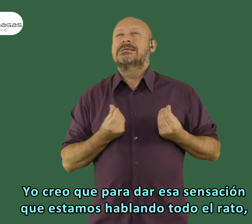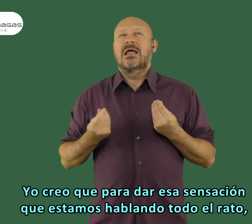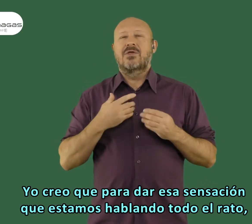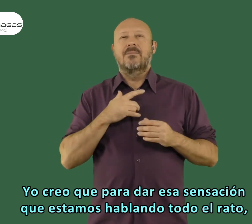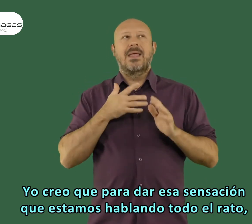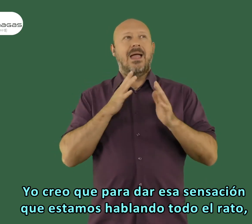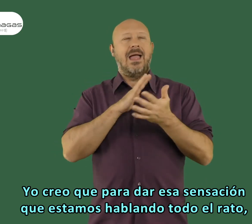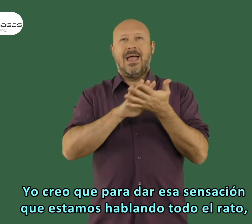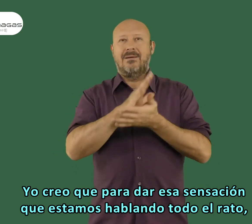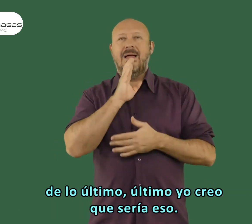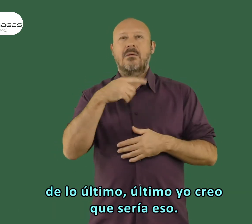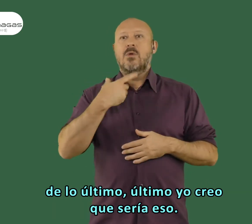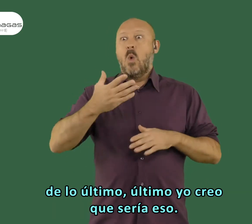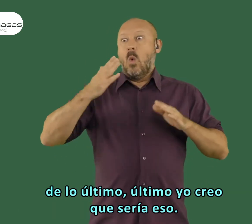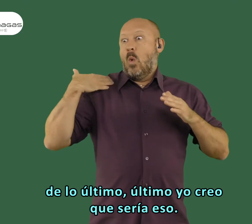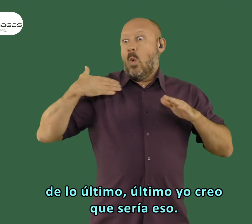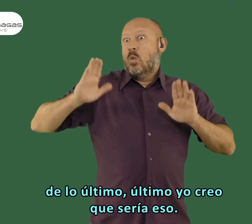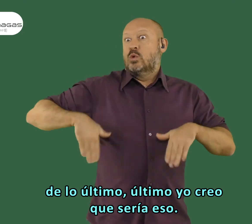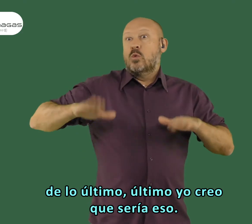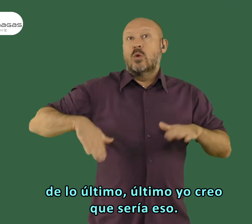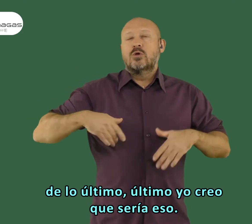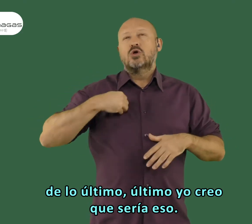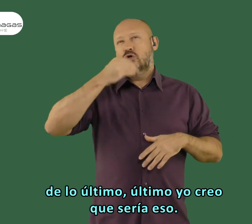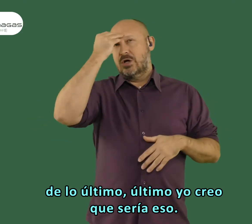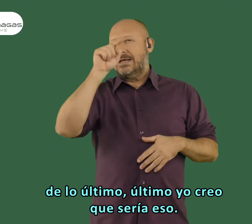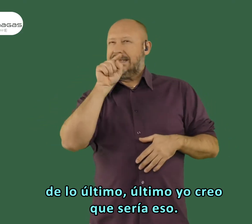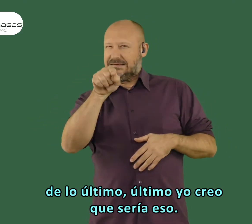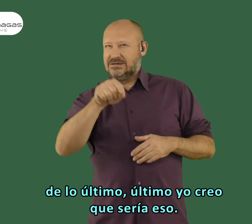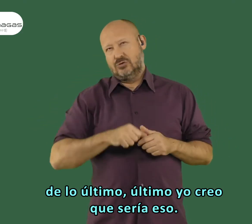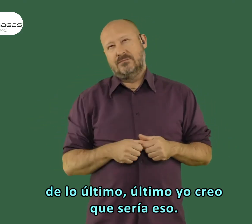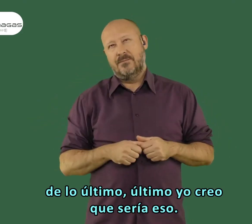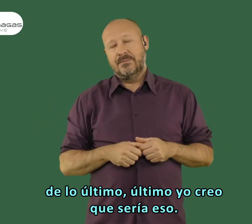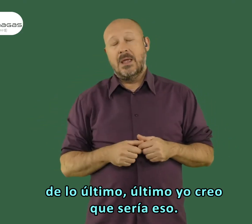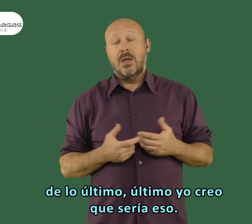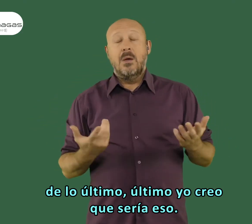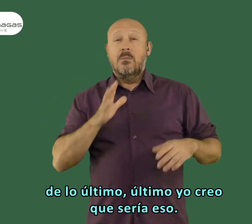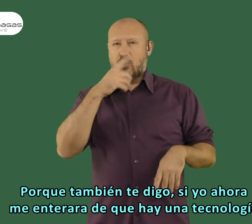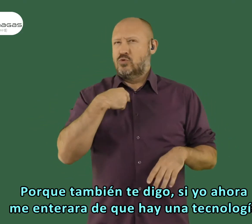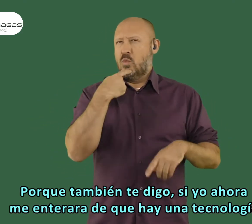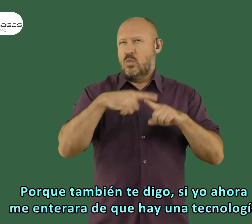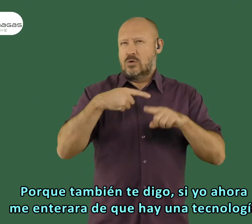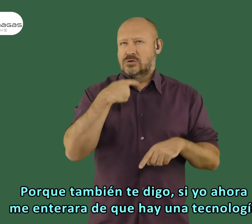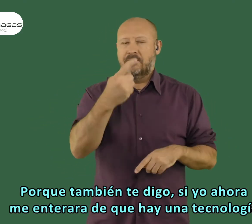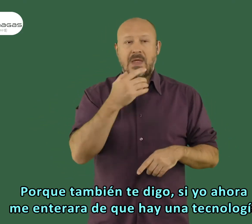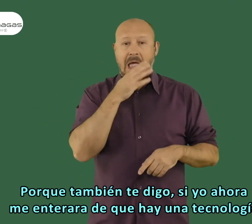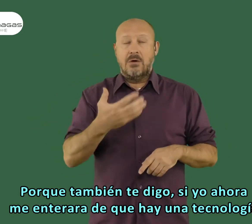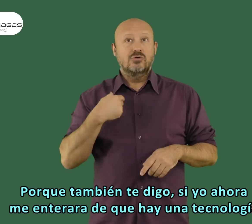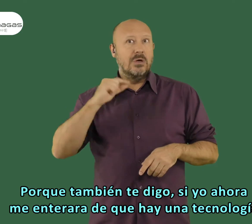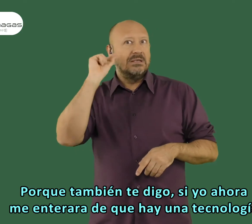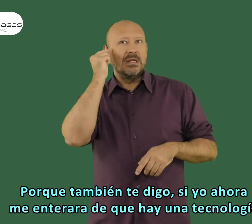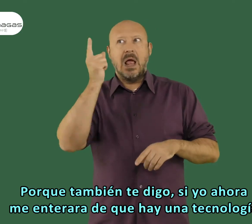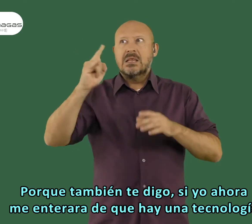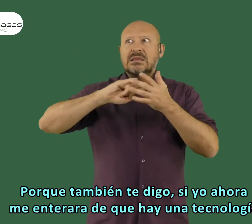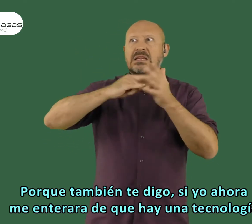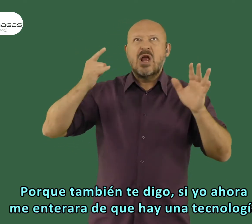esa sensación que estamos hablando todo el rato de lo último, último, yo creo que sería eso, ¿no? Porque también te digo una cosa,